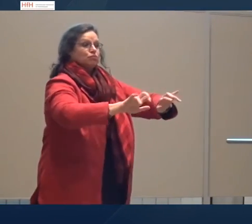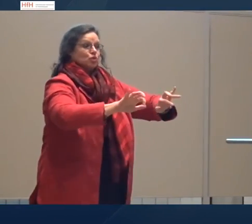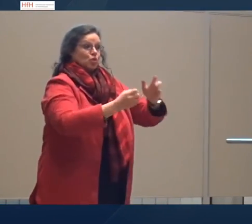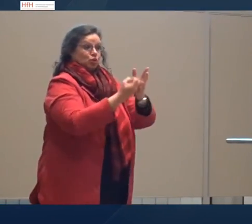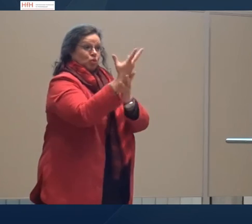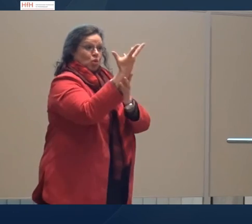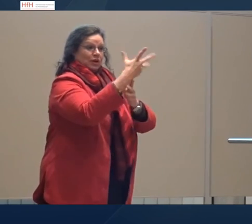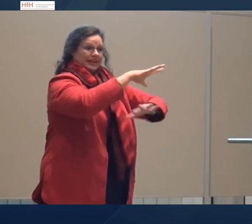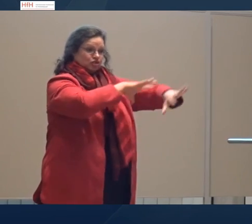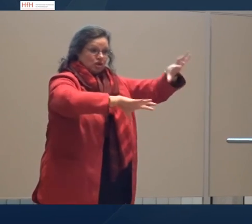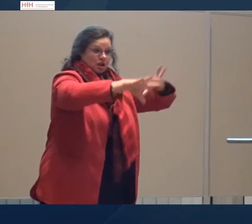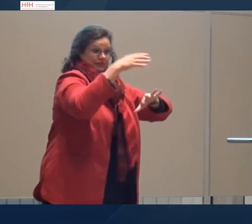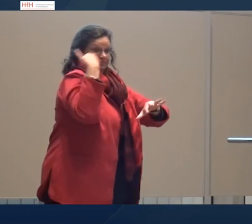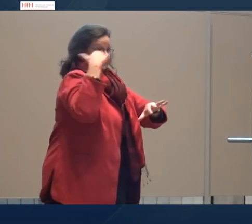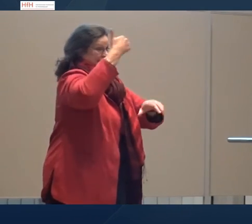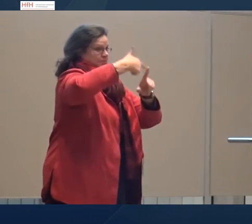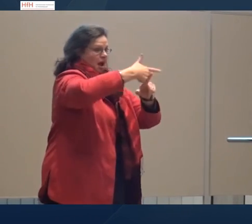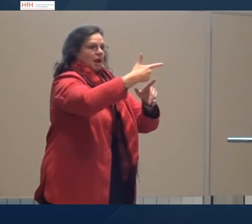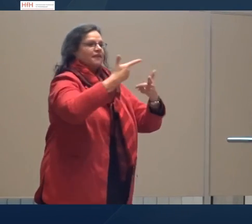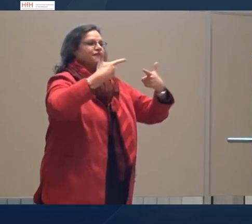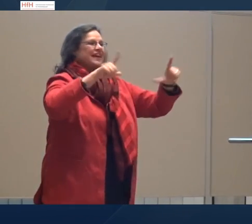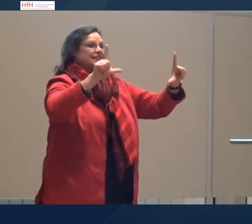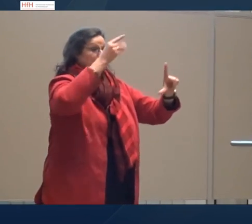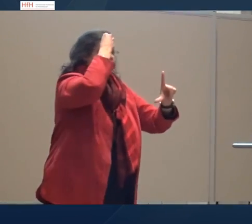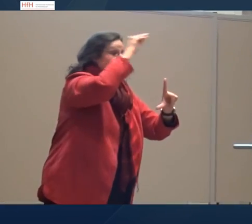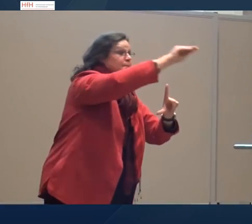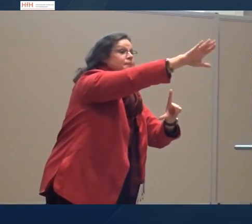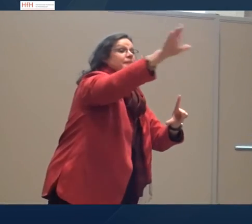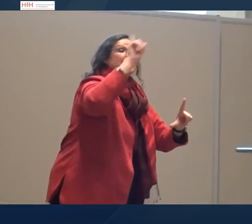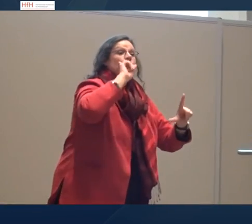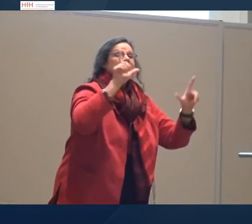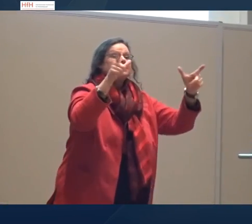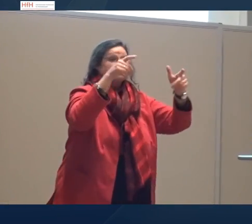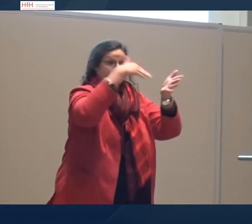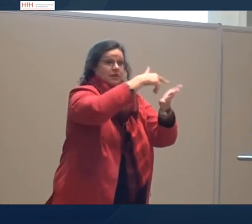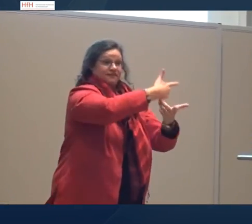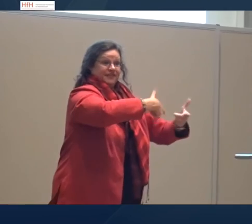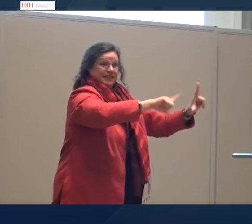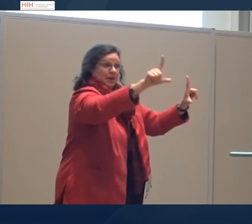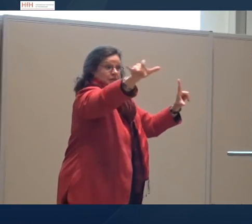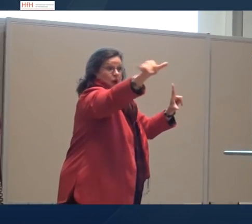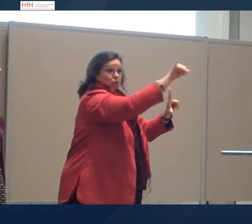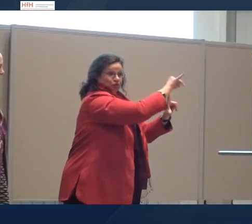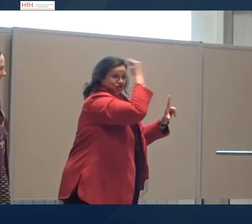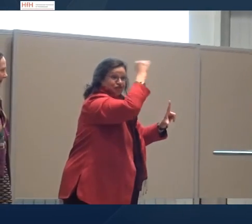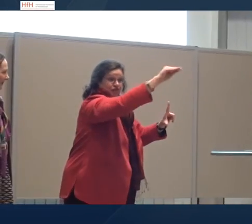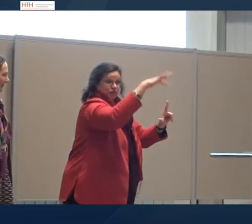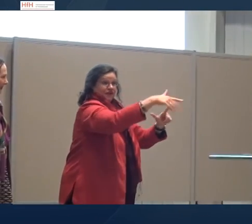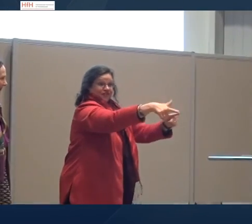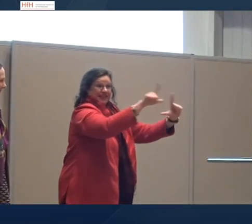LCC für die Umgestaltung der Büroräumlichkeiten, die Anpassungen zum Beispiel bezüglich Videotelefonie. Es wurde ein